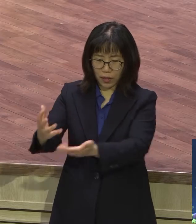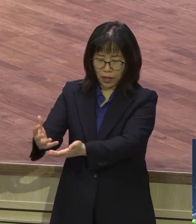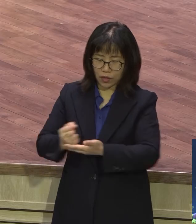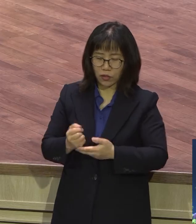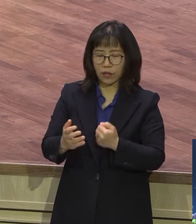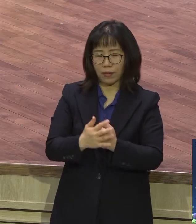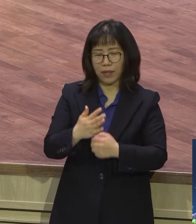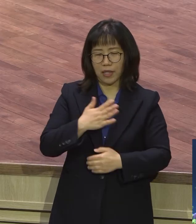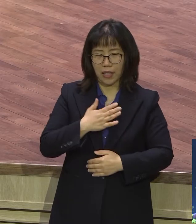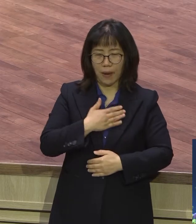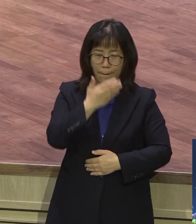아멘